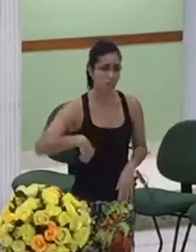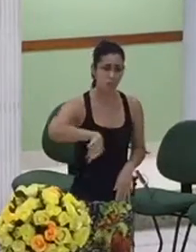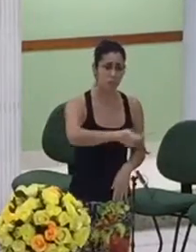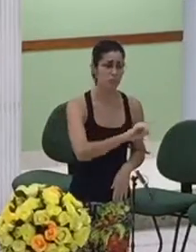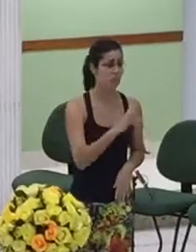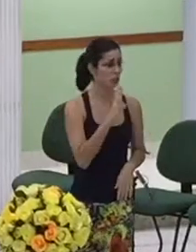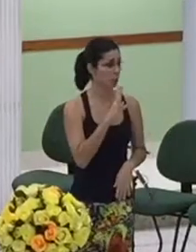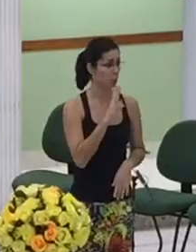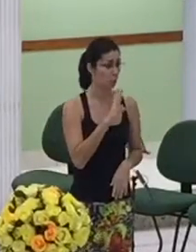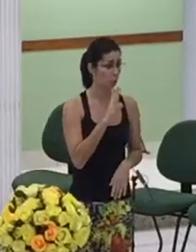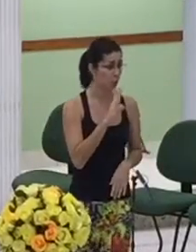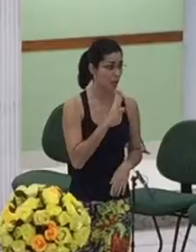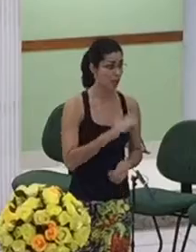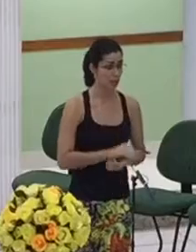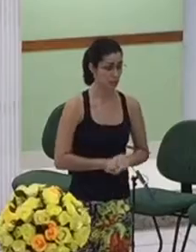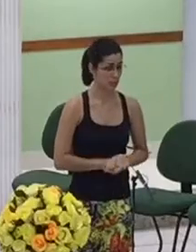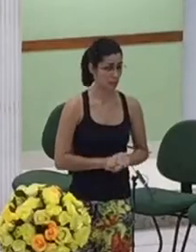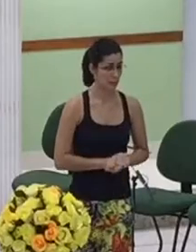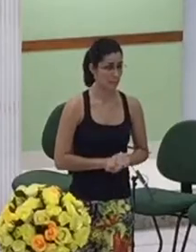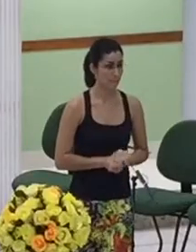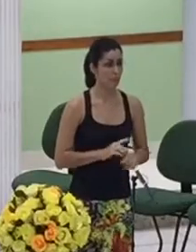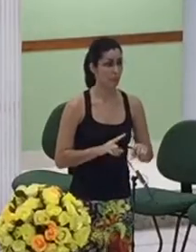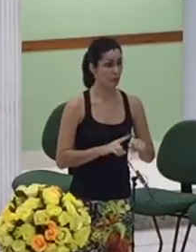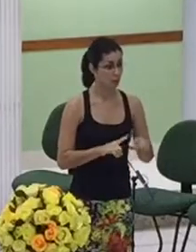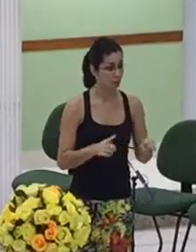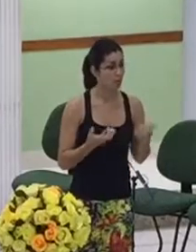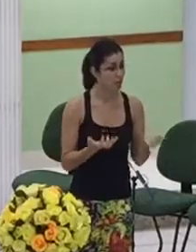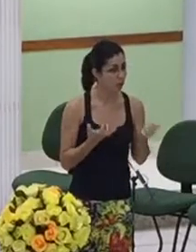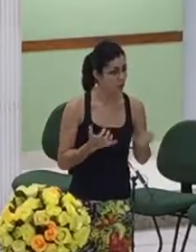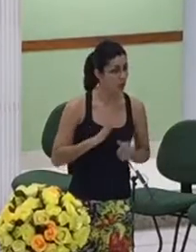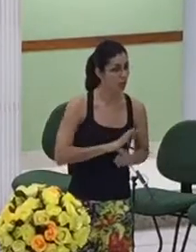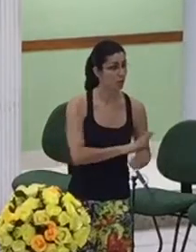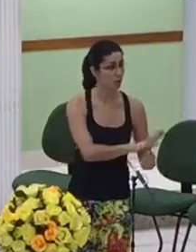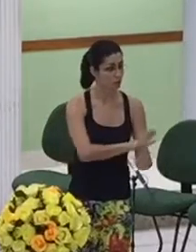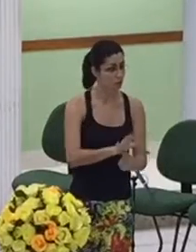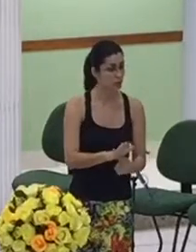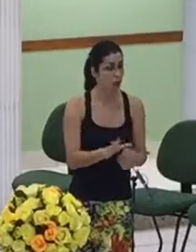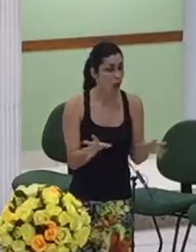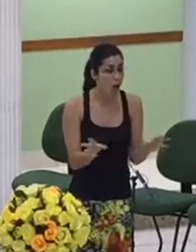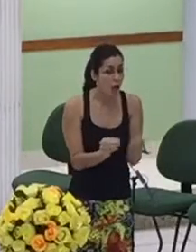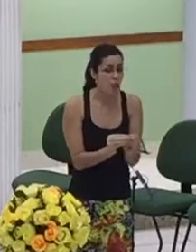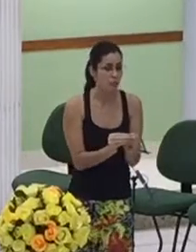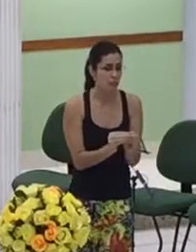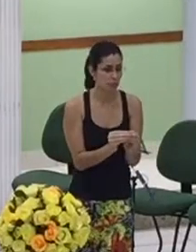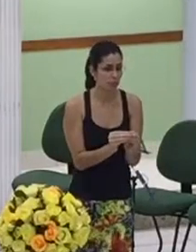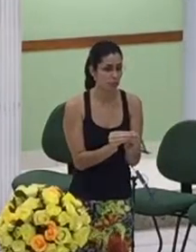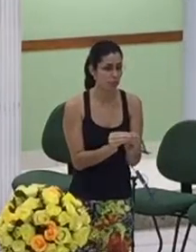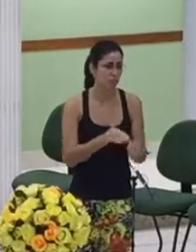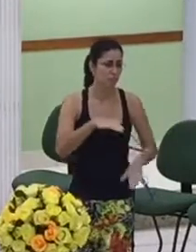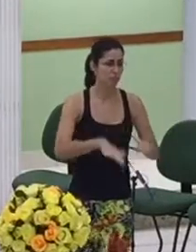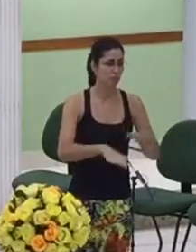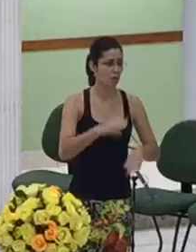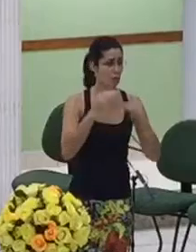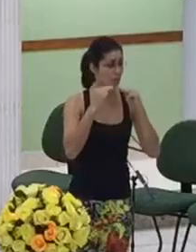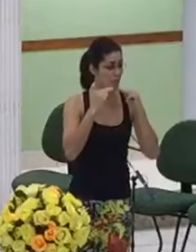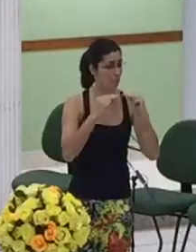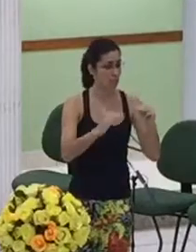eu quero apresentar então de forma resumida eu poderia fazer um sermão sobre cada uma dessas